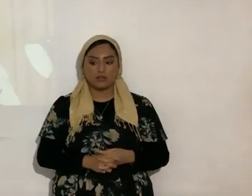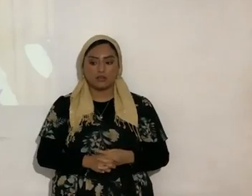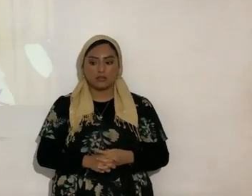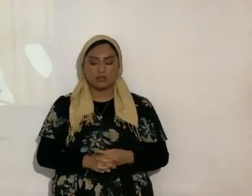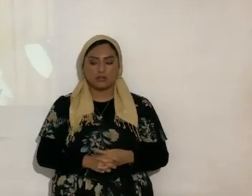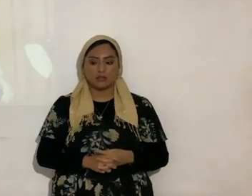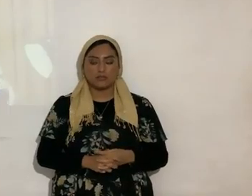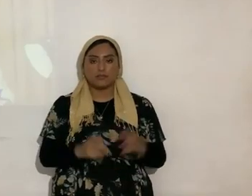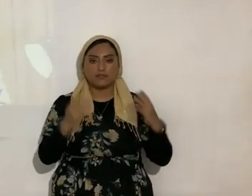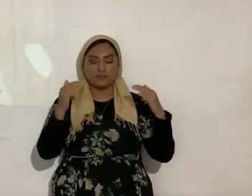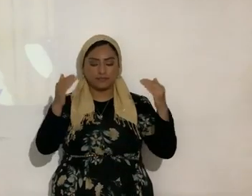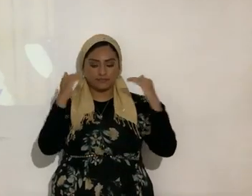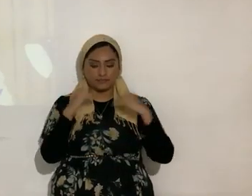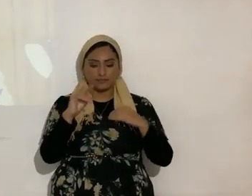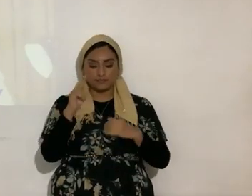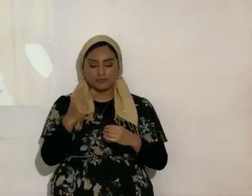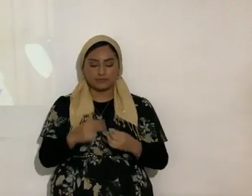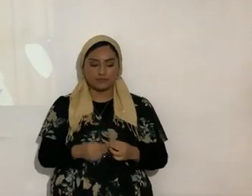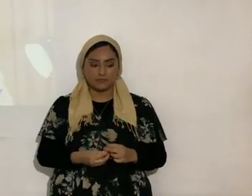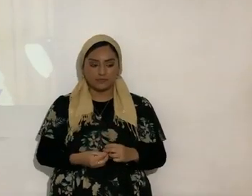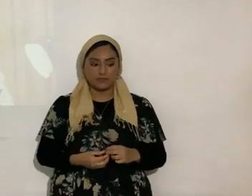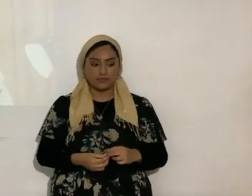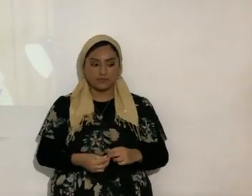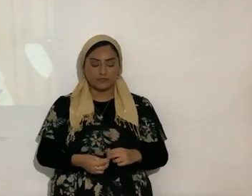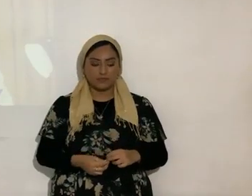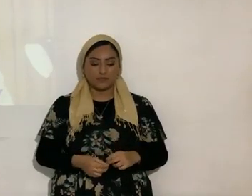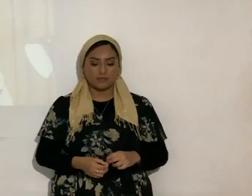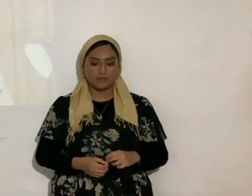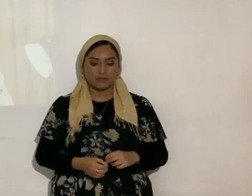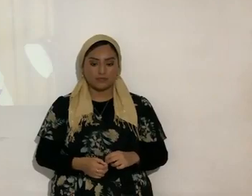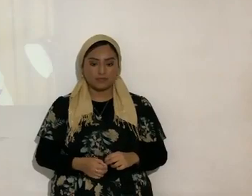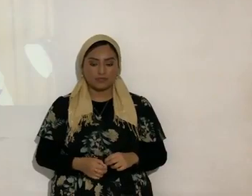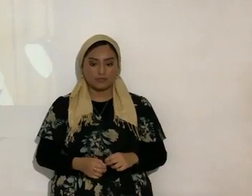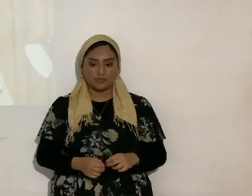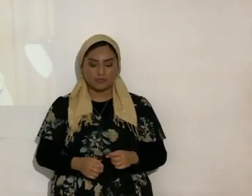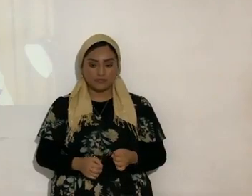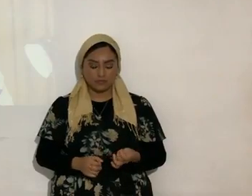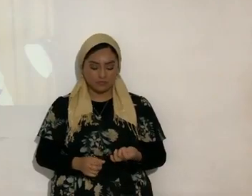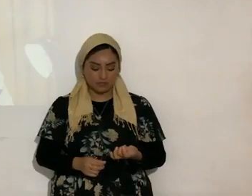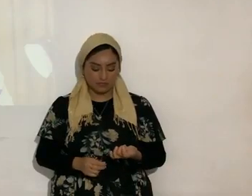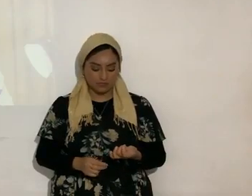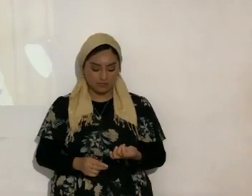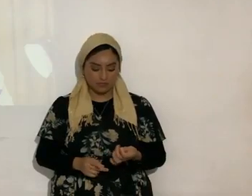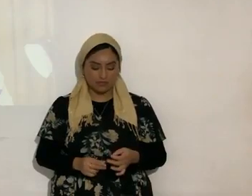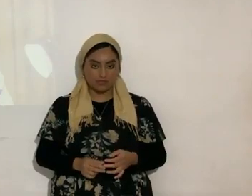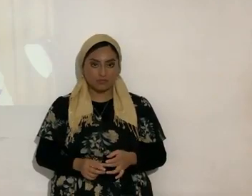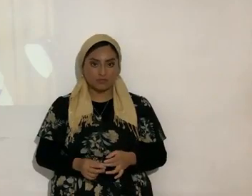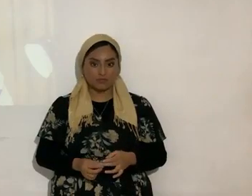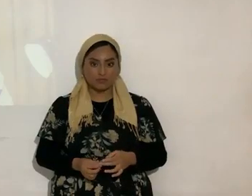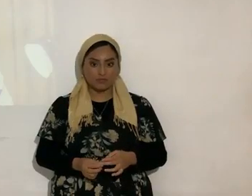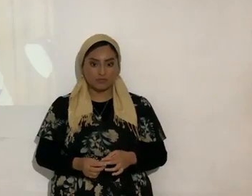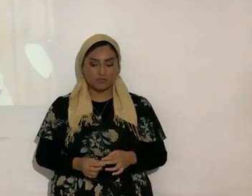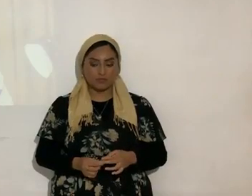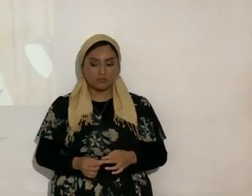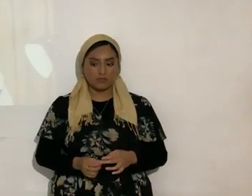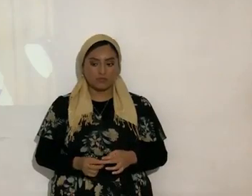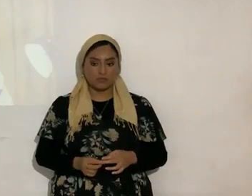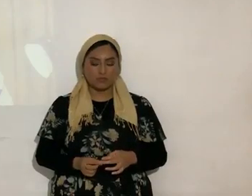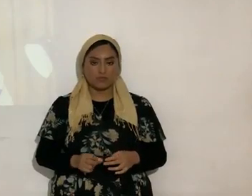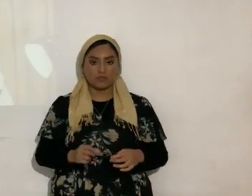paso a otra reflexión esa está media fuerte pero aguanten tantito hermanos no pasa nada y no peco por decir esto